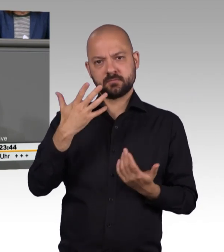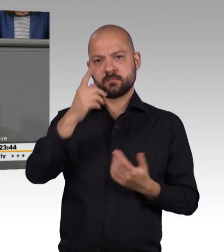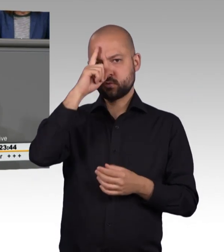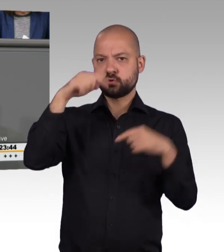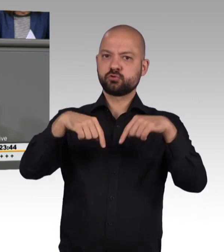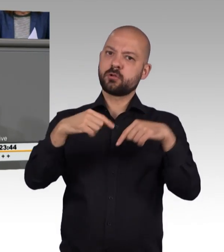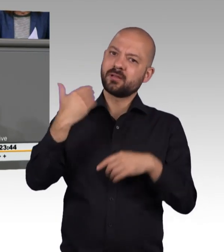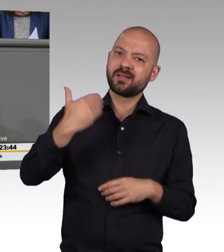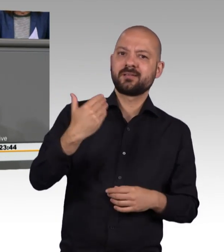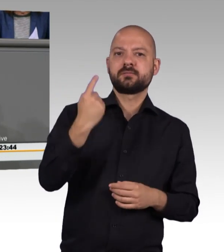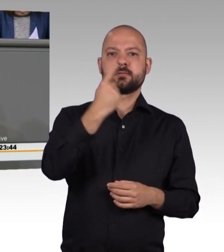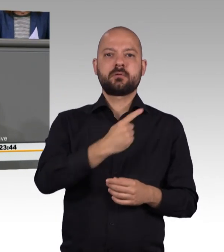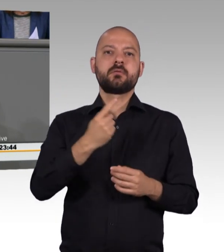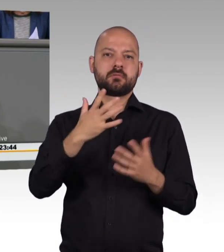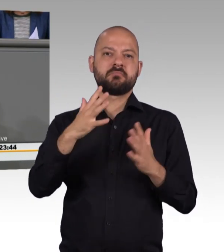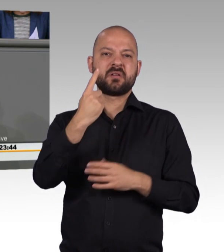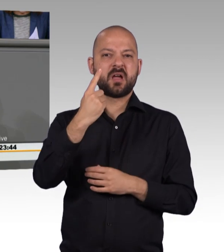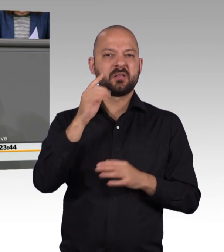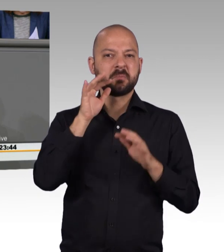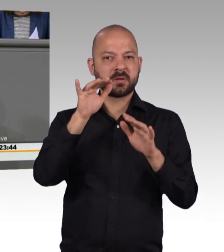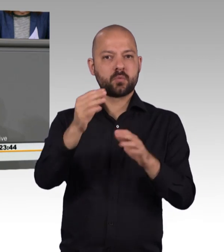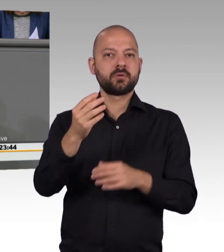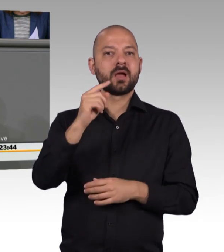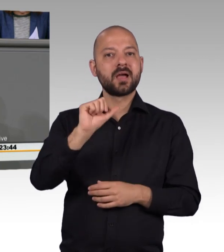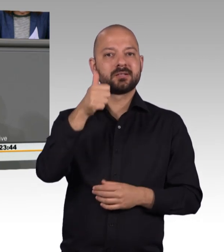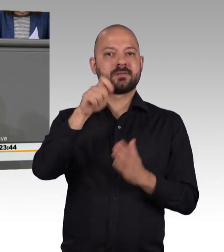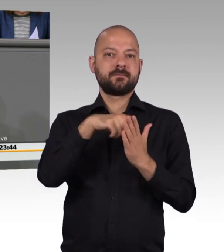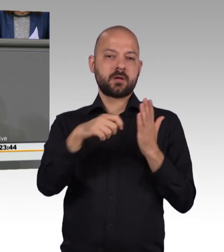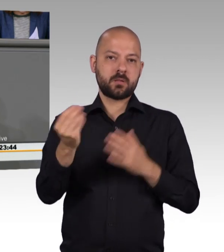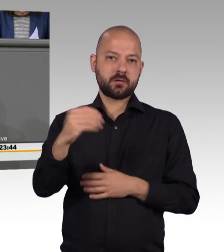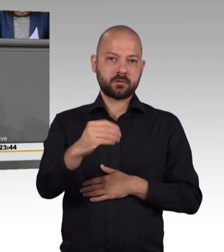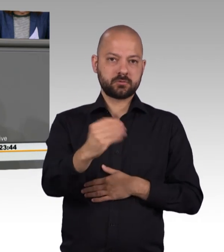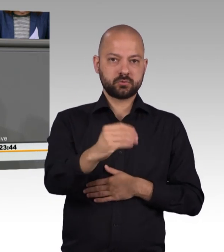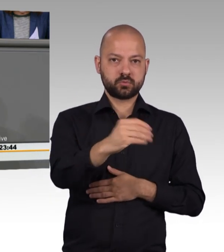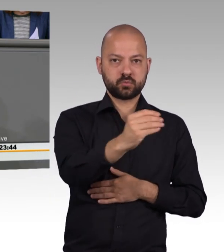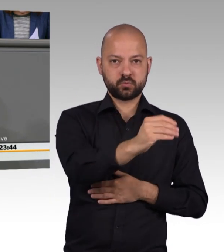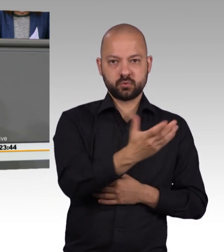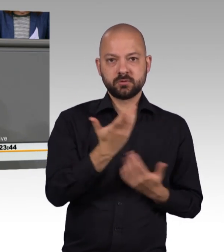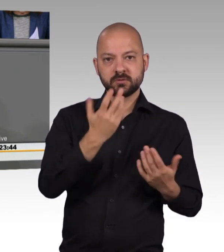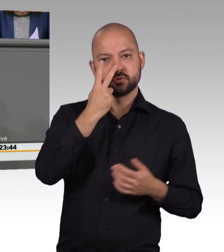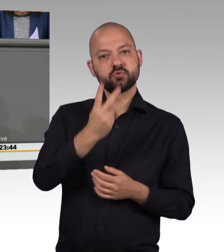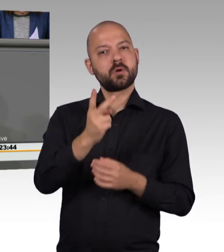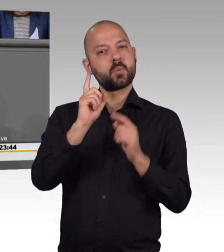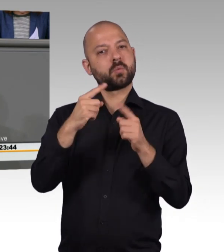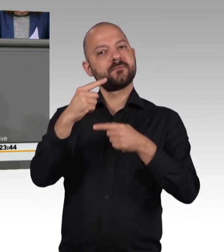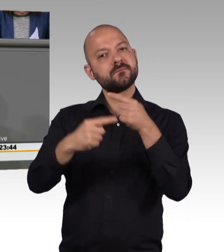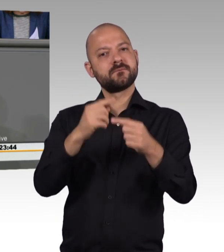Million Erstwähler hinzugekommen. Zum Schutz der Legitimität der in Deutschland durchgeführten Wahlen muss es deshalb eine